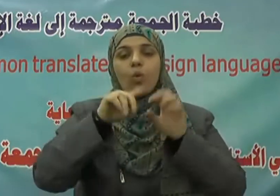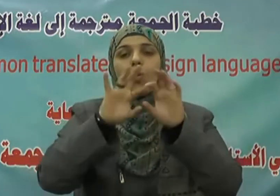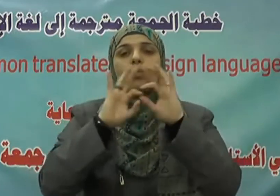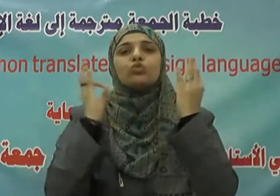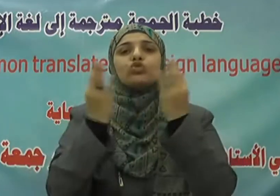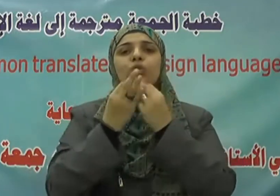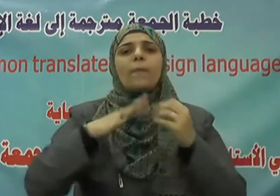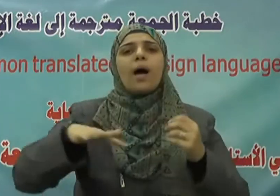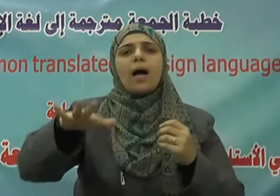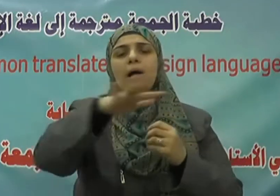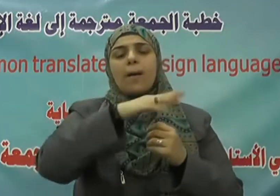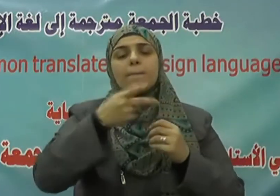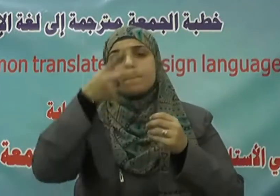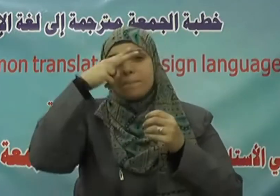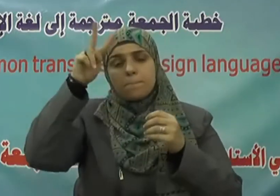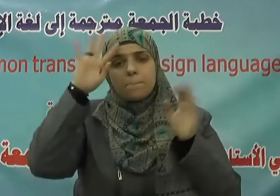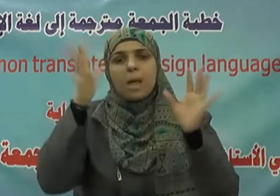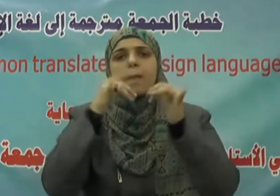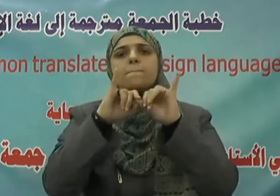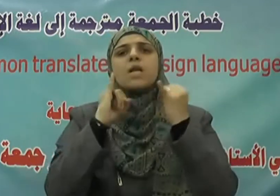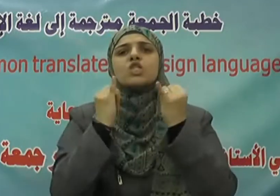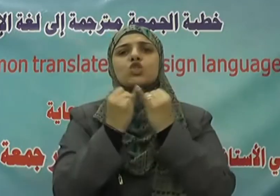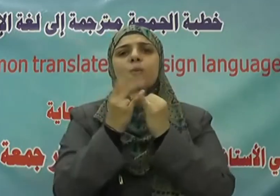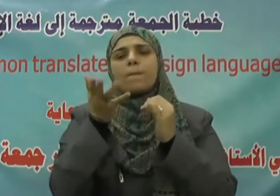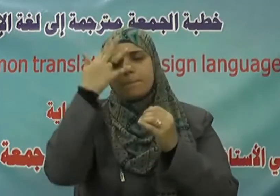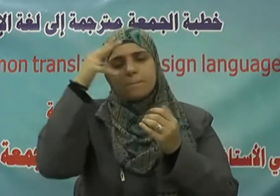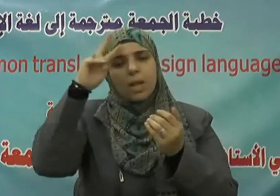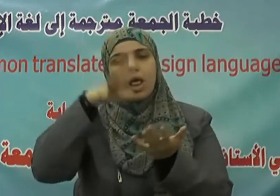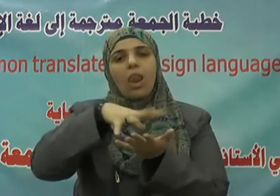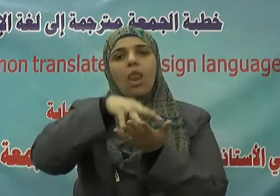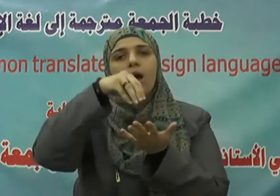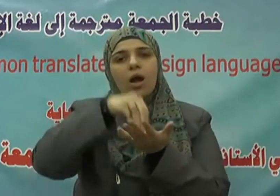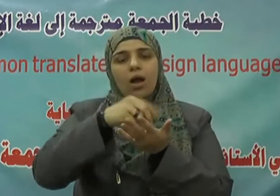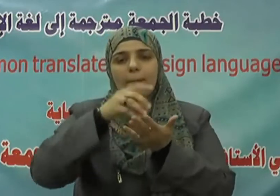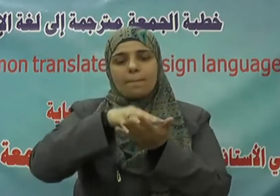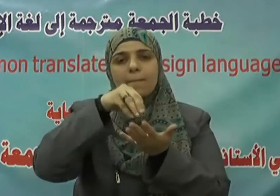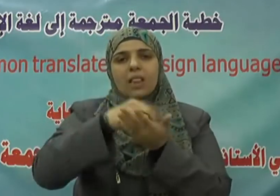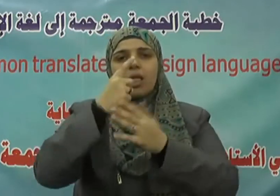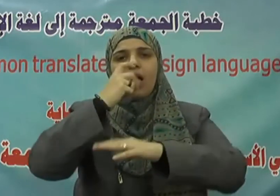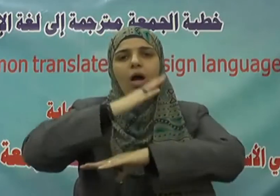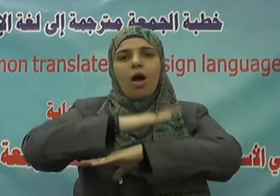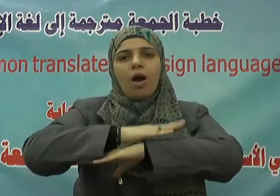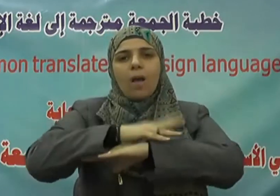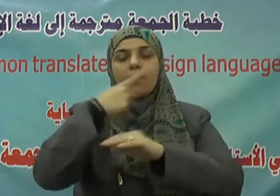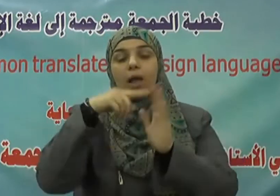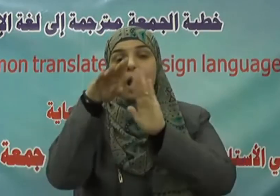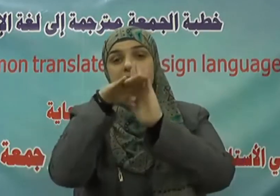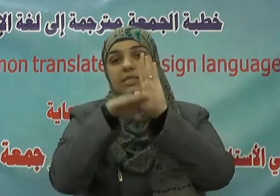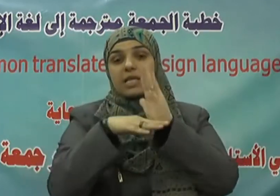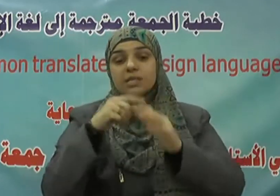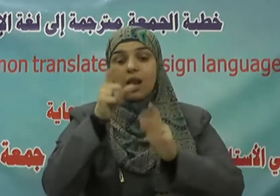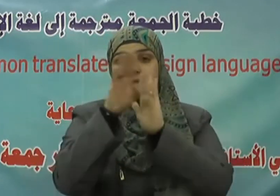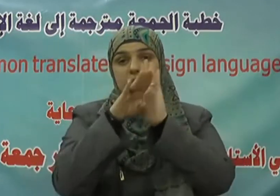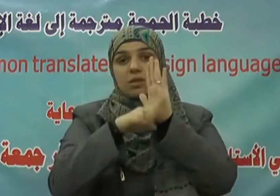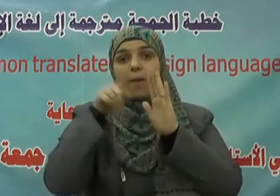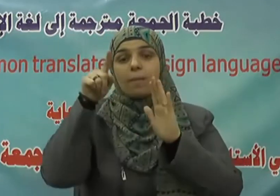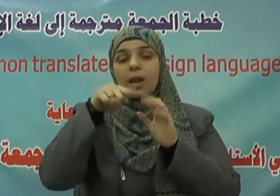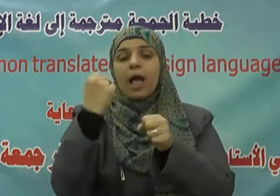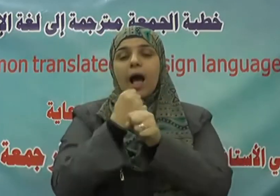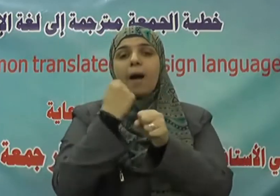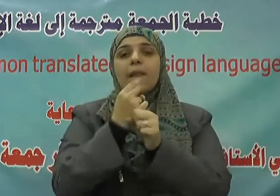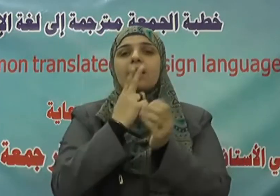منظومة من القيم والمبادئ والقواعد المنظمة للسلوك الإنساني